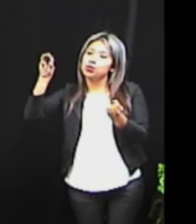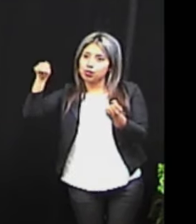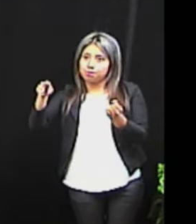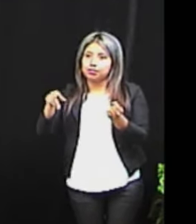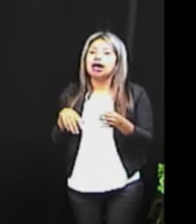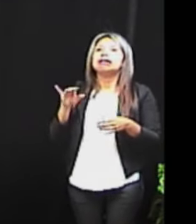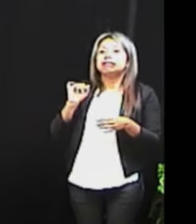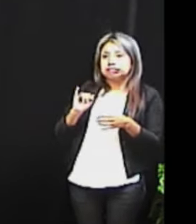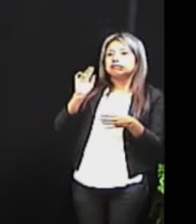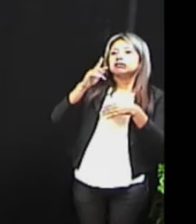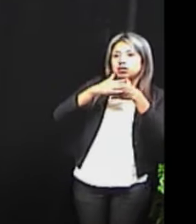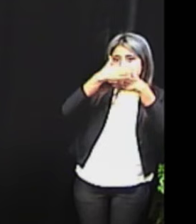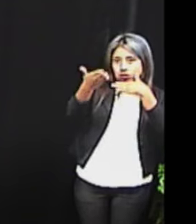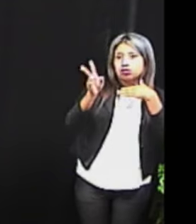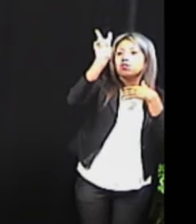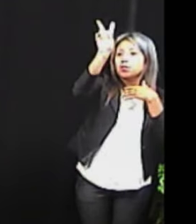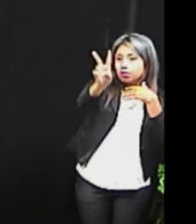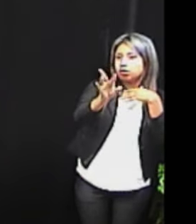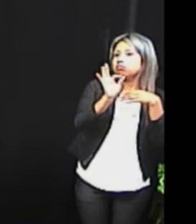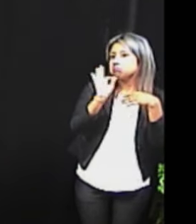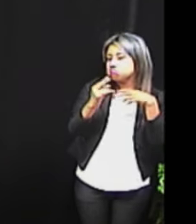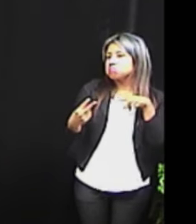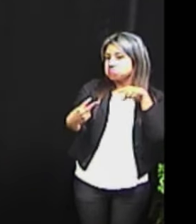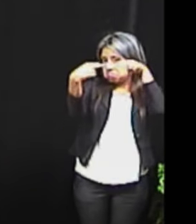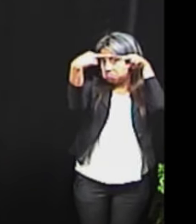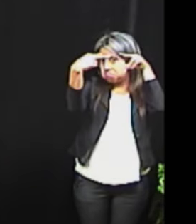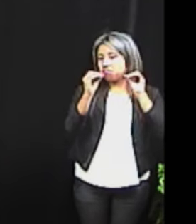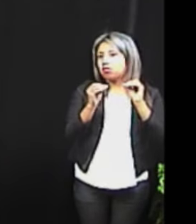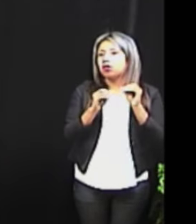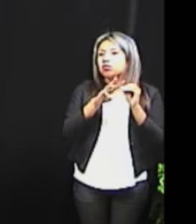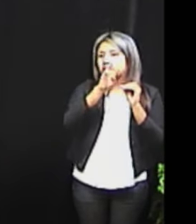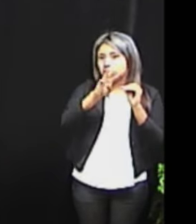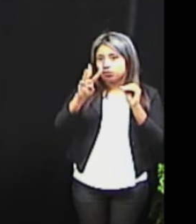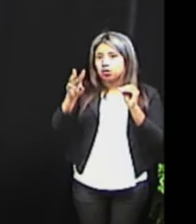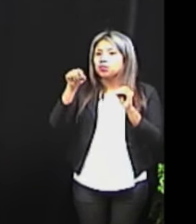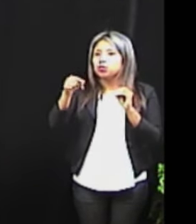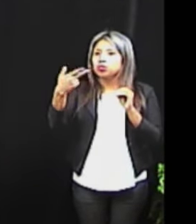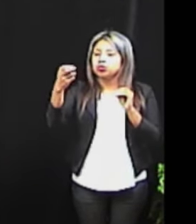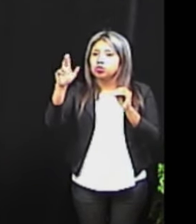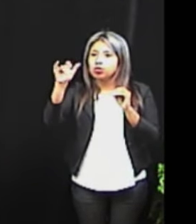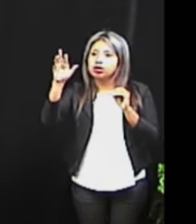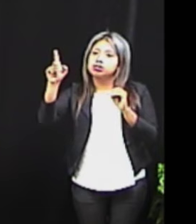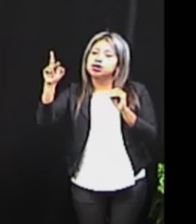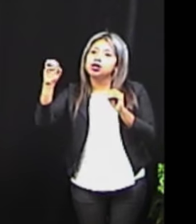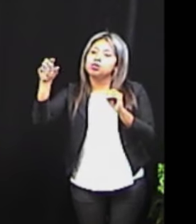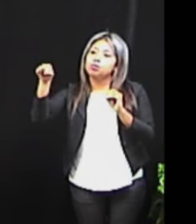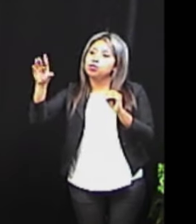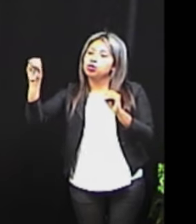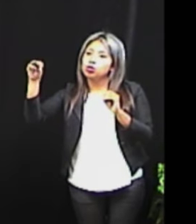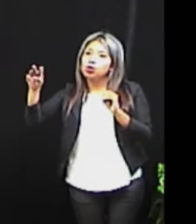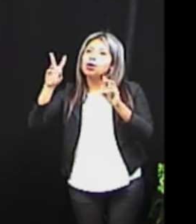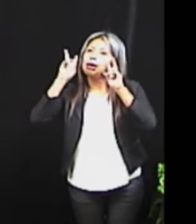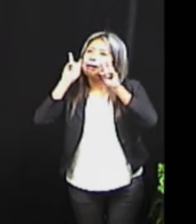como pueden ustedes también vernos por www.horacero.com y